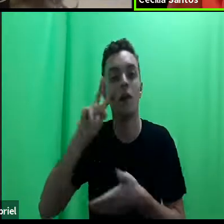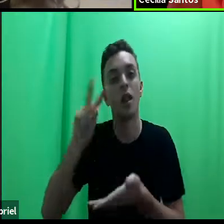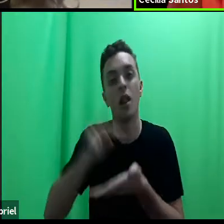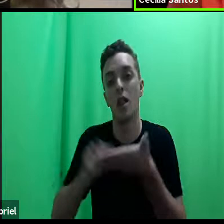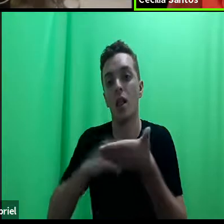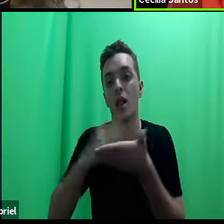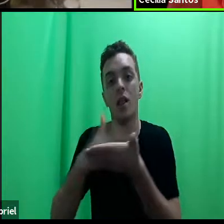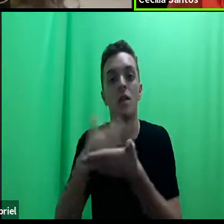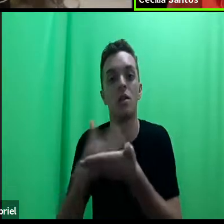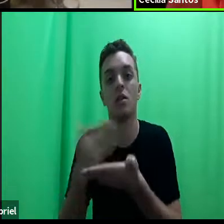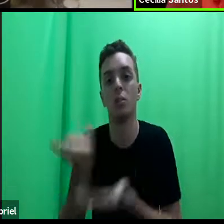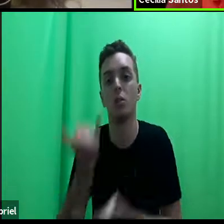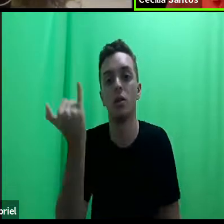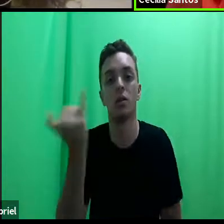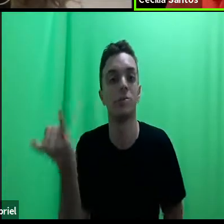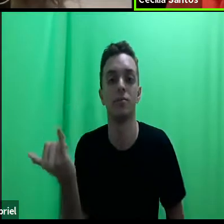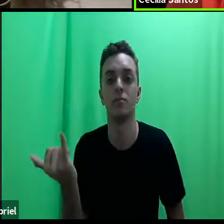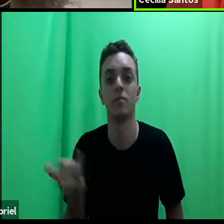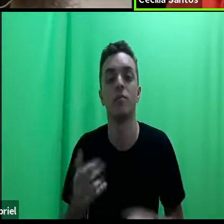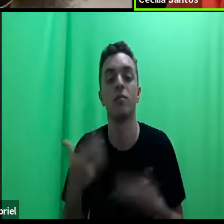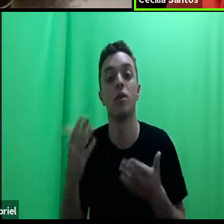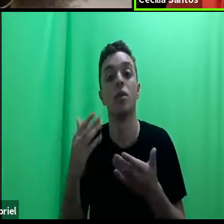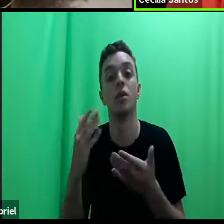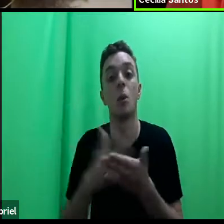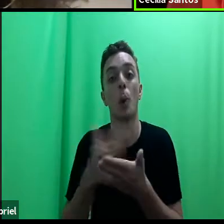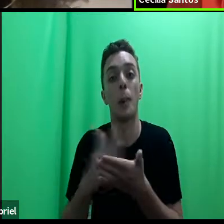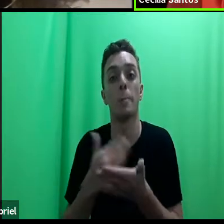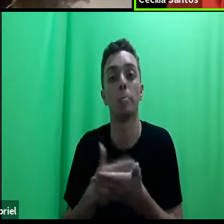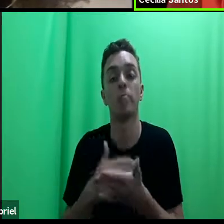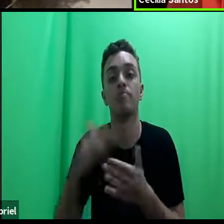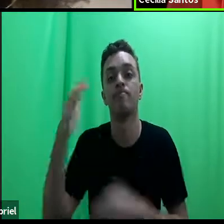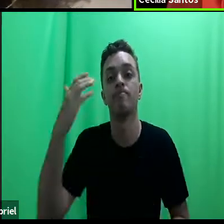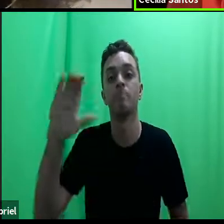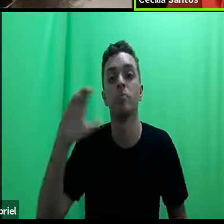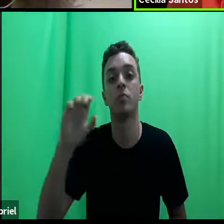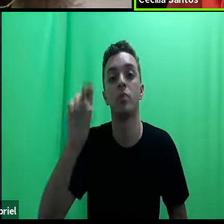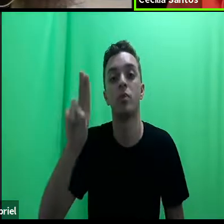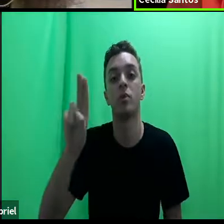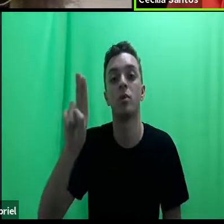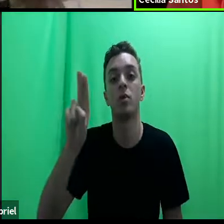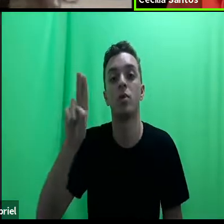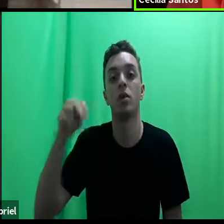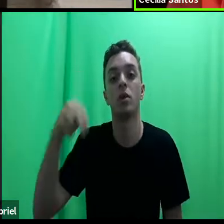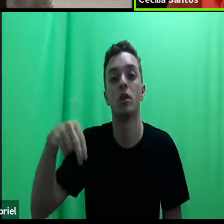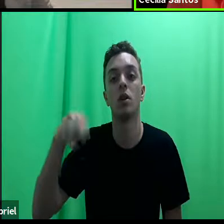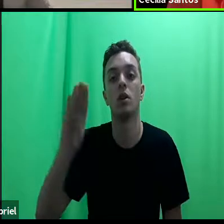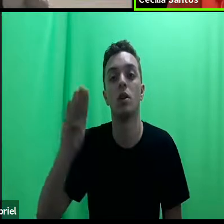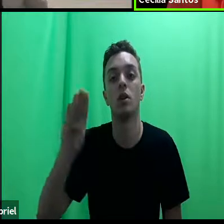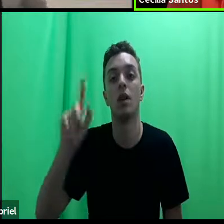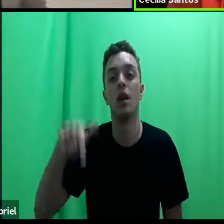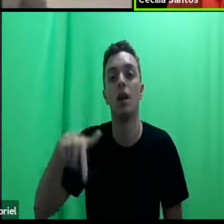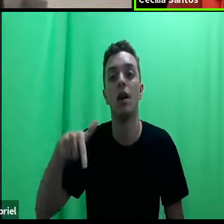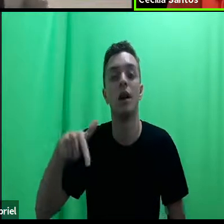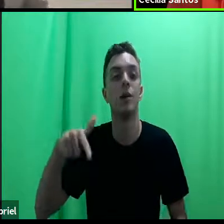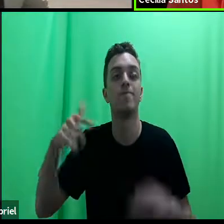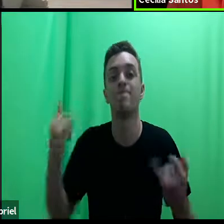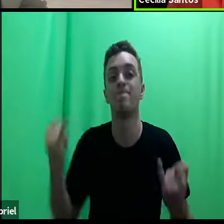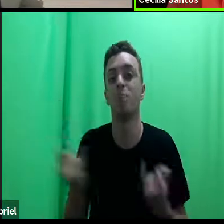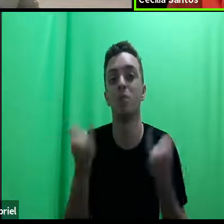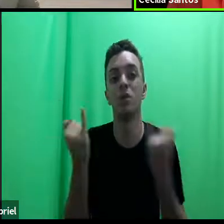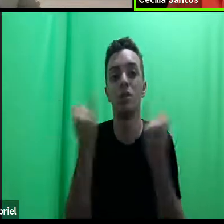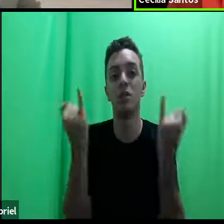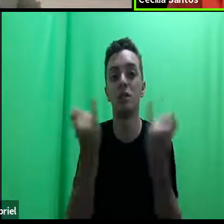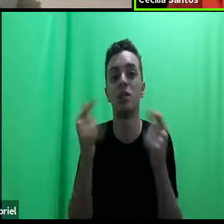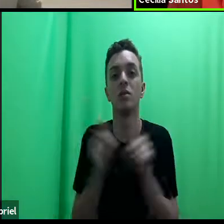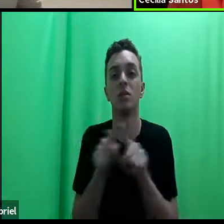eu, os livros publicados pela UNB, pelo direito achado na rua, são fontes importantíssimas também.